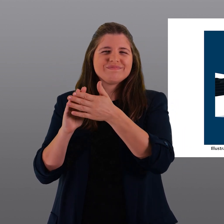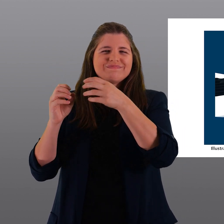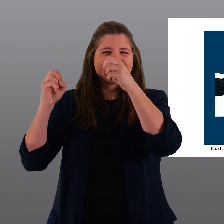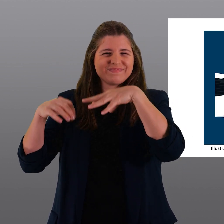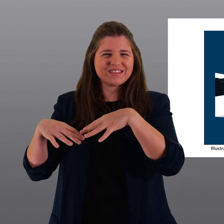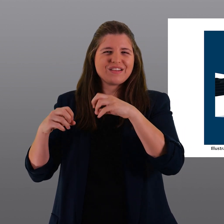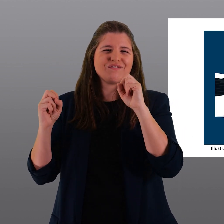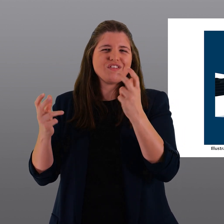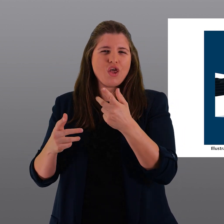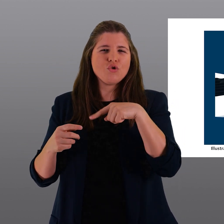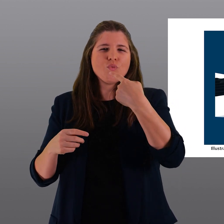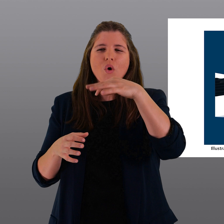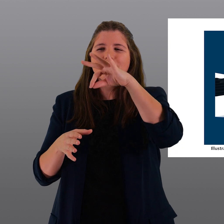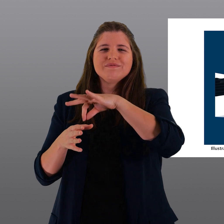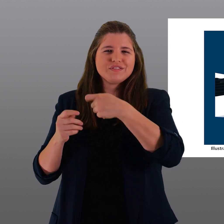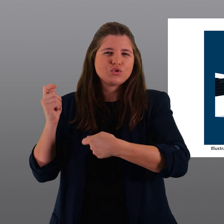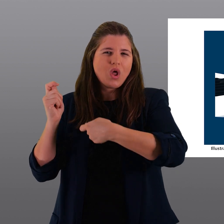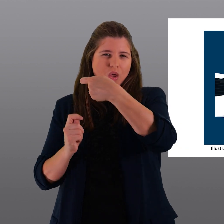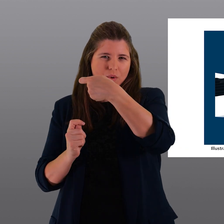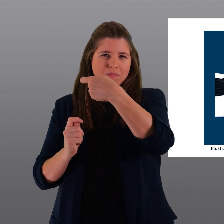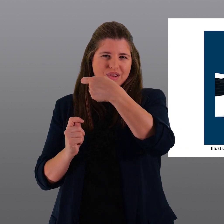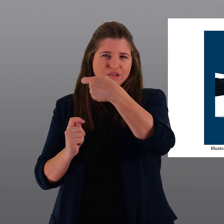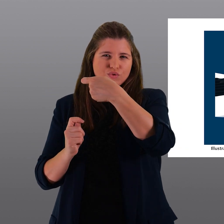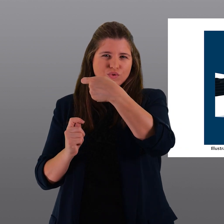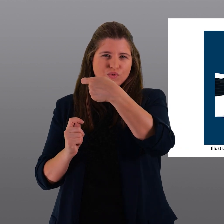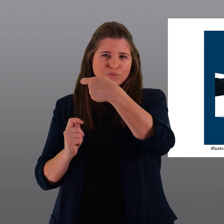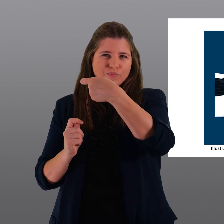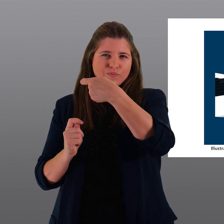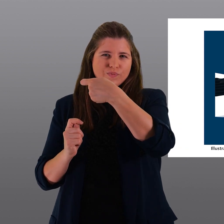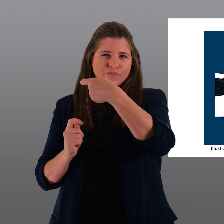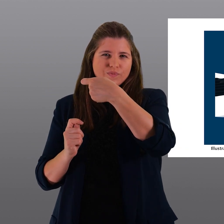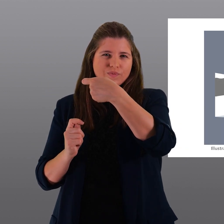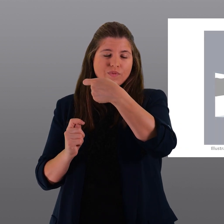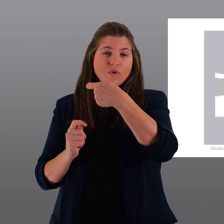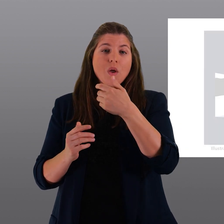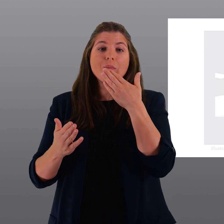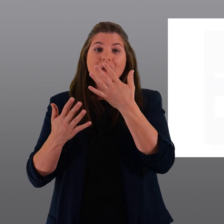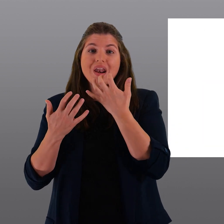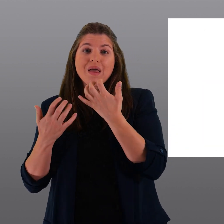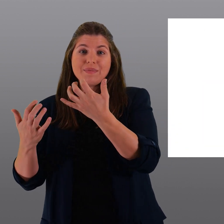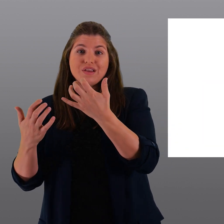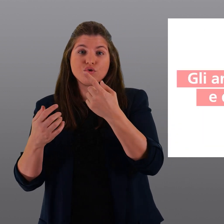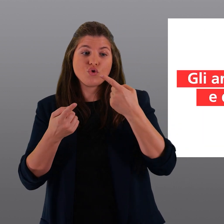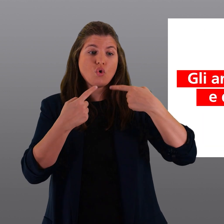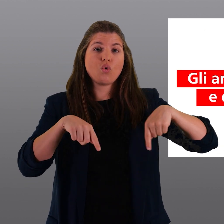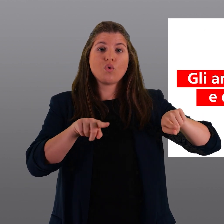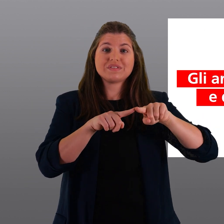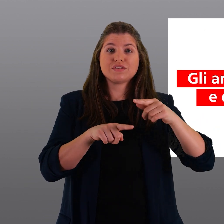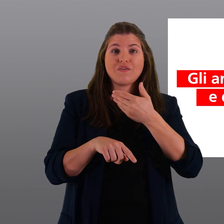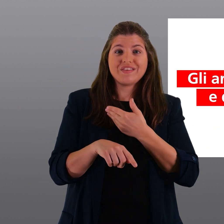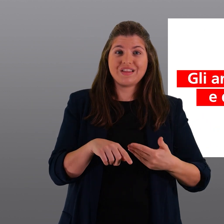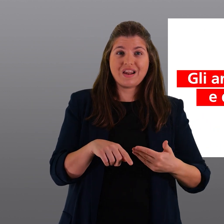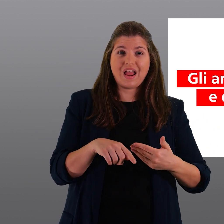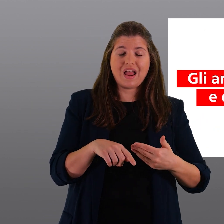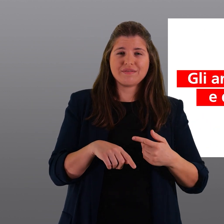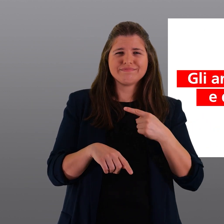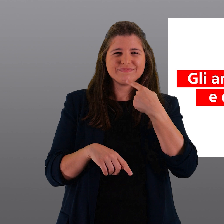facilitare le disdette per poi aumentare ulteriormente le pigioni. Per il Parlamento e il Consiglio federale è